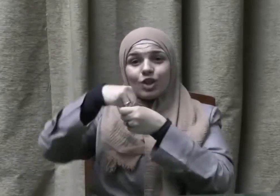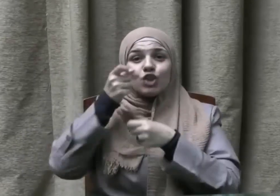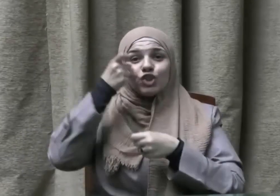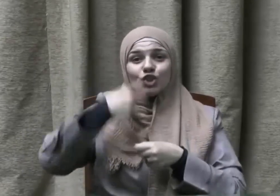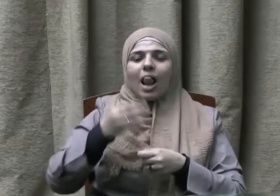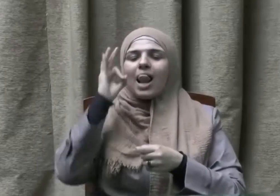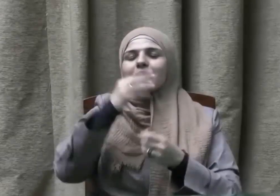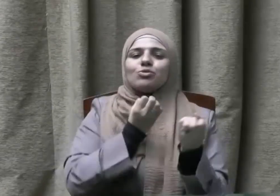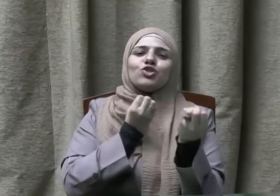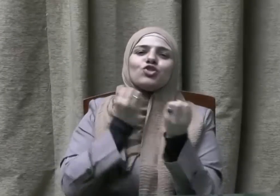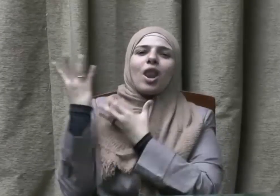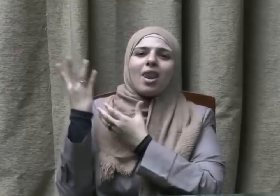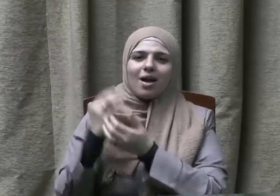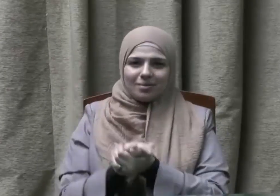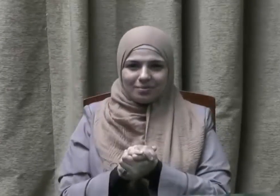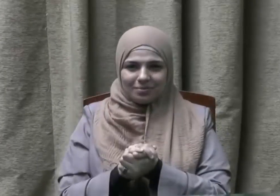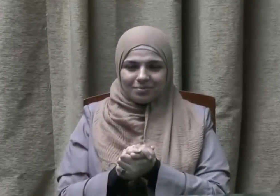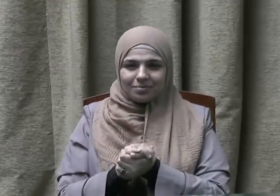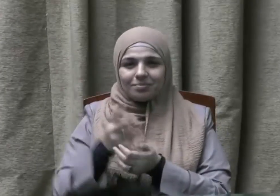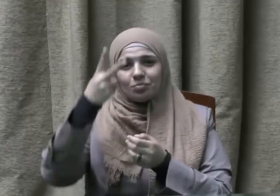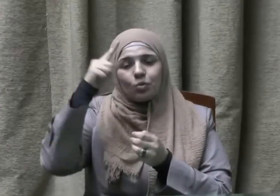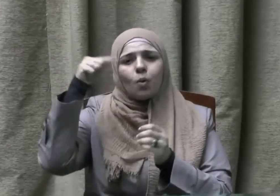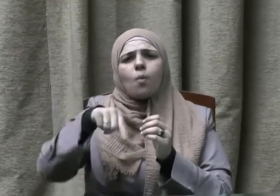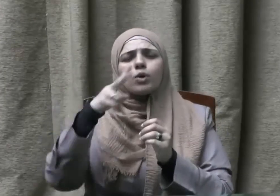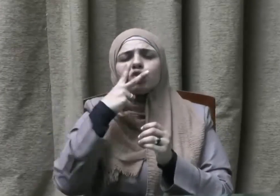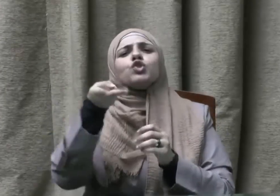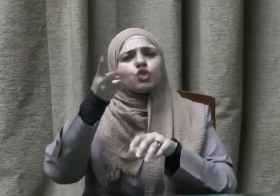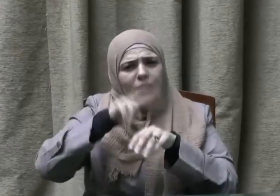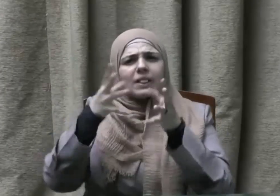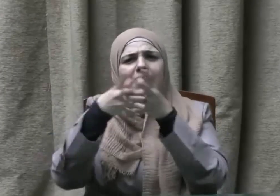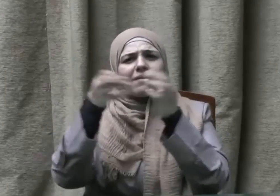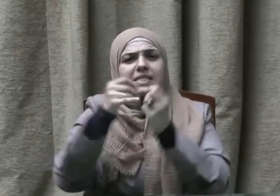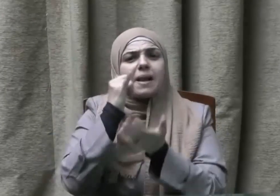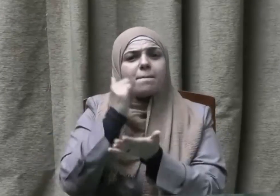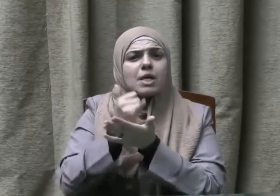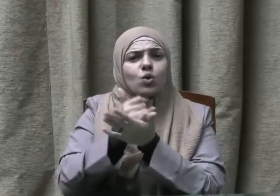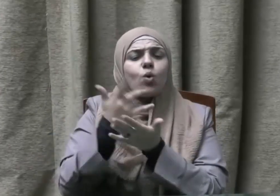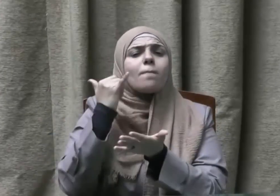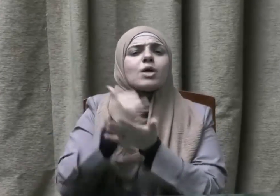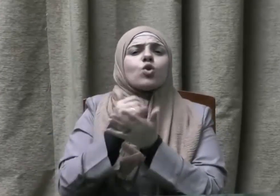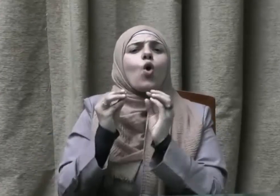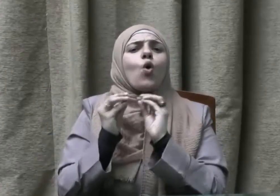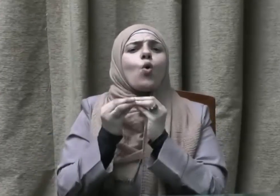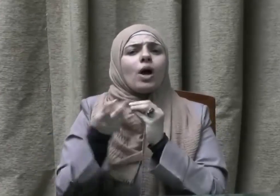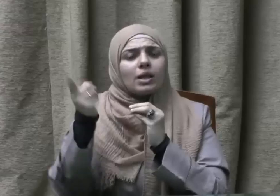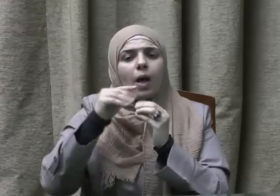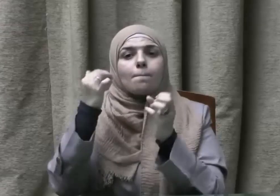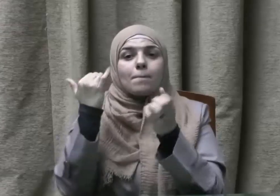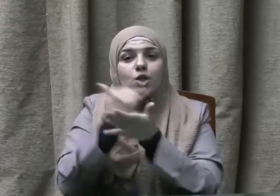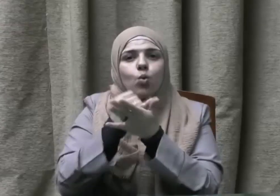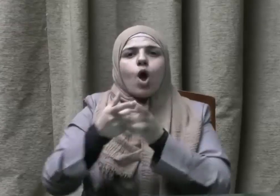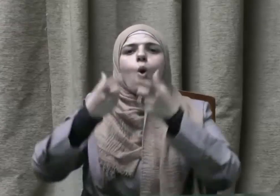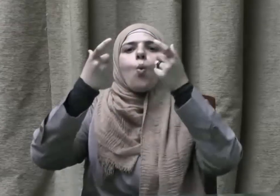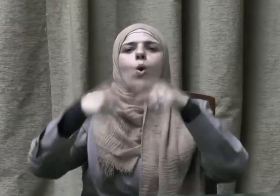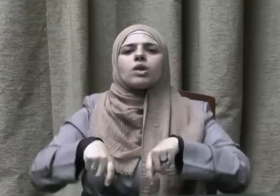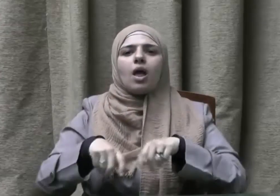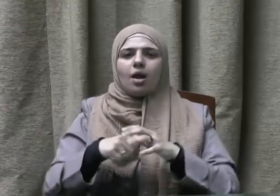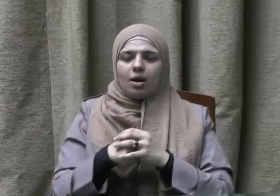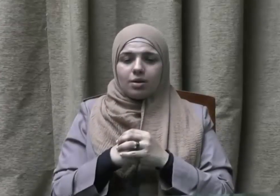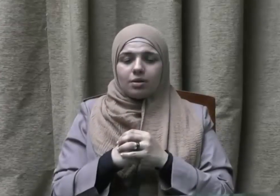ولا أدل على ذلك من أن الله عز وجل قد أعلى من شأن من بذلوا أرواحهم دفاعا